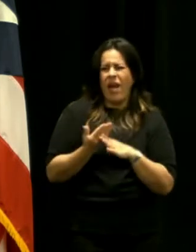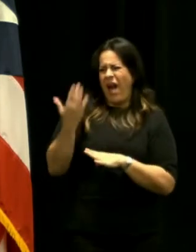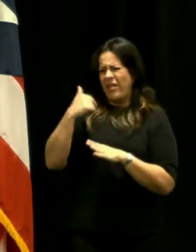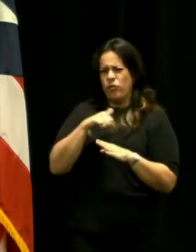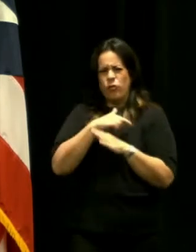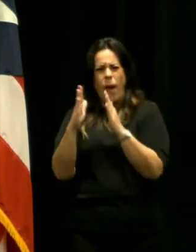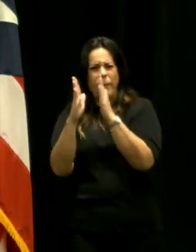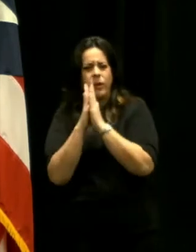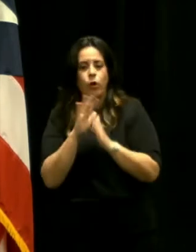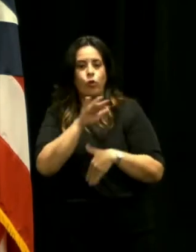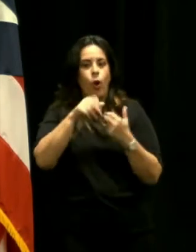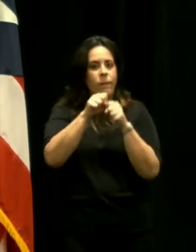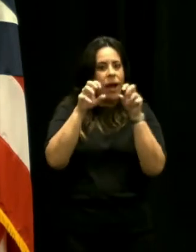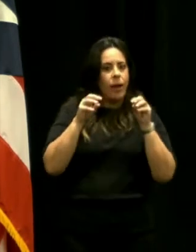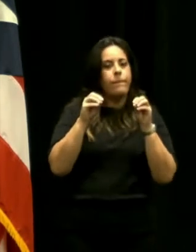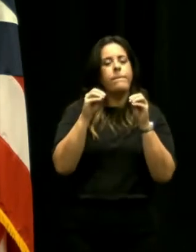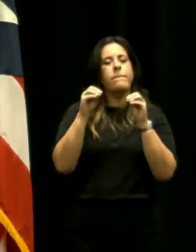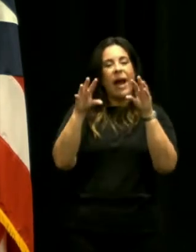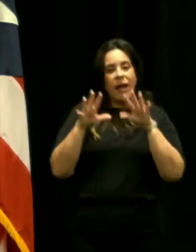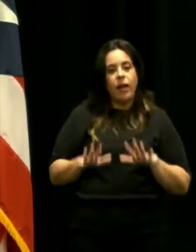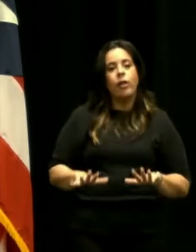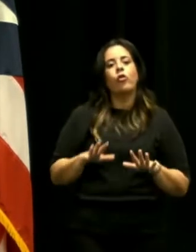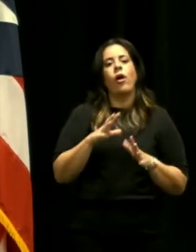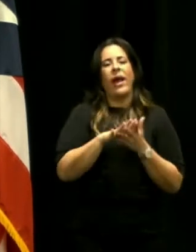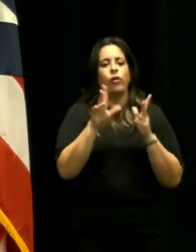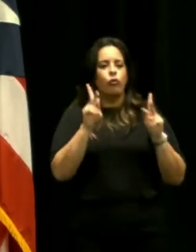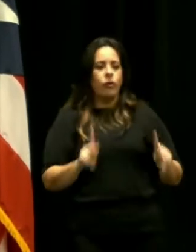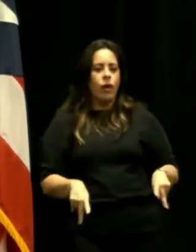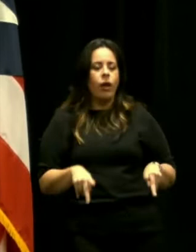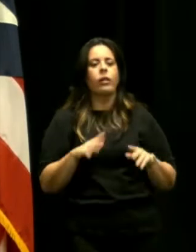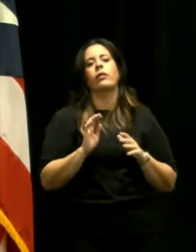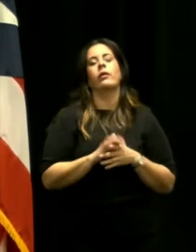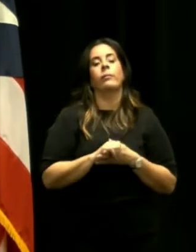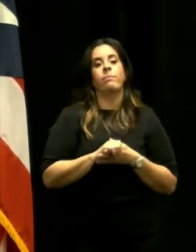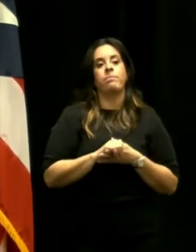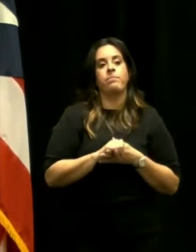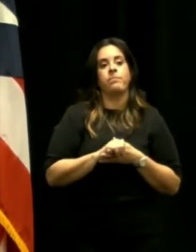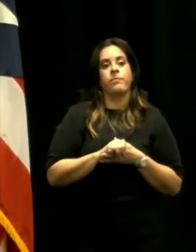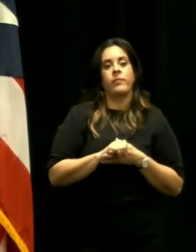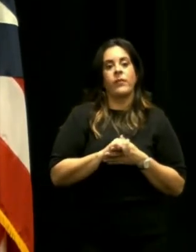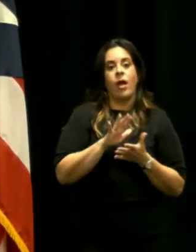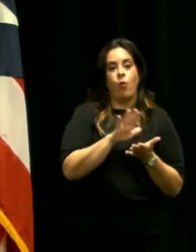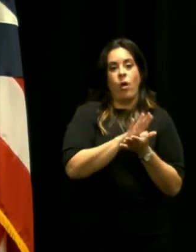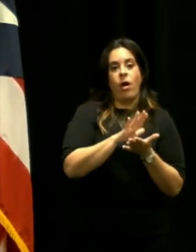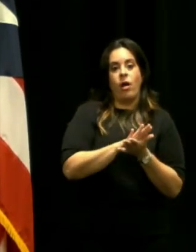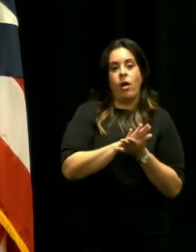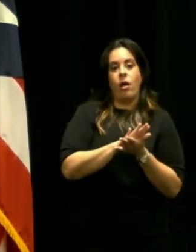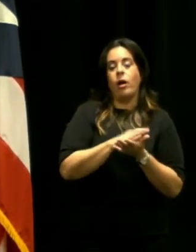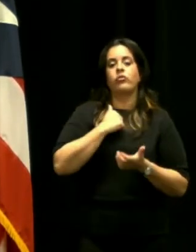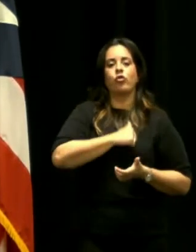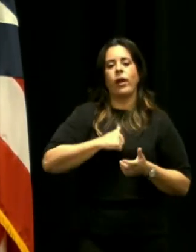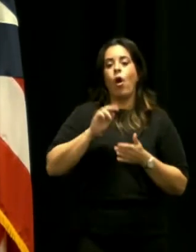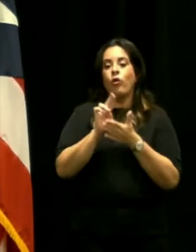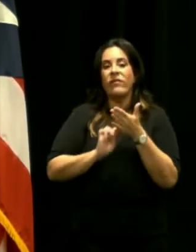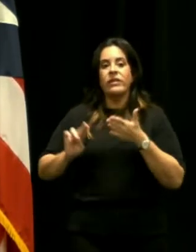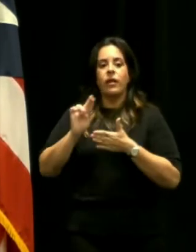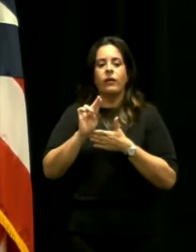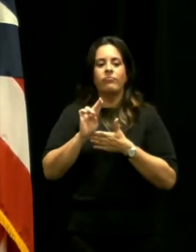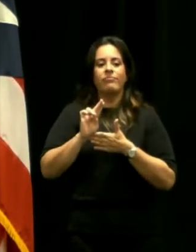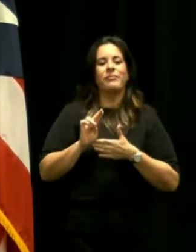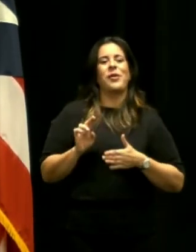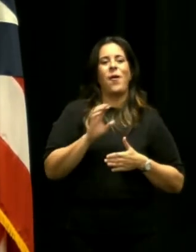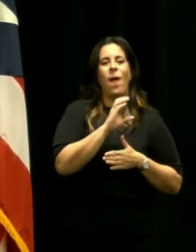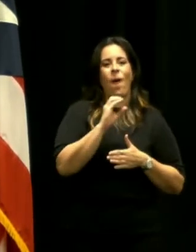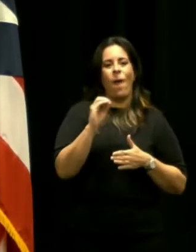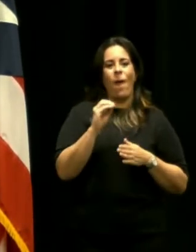que todos los maestros los estudiantes tanto a nivel pre universitario como universitario estén